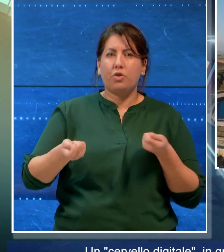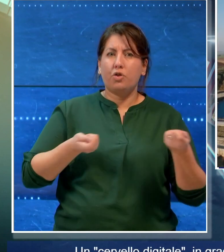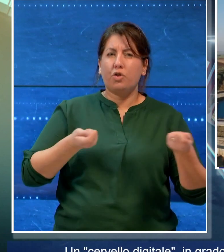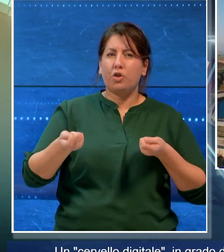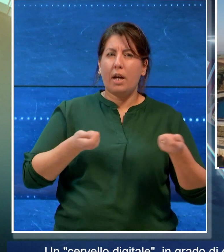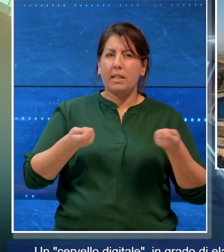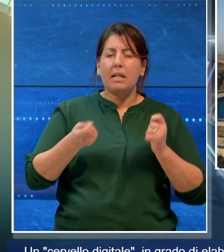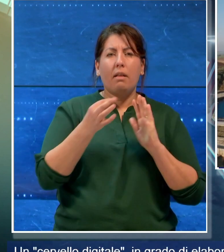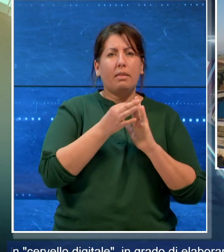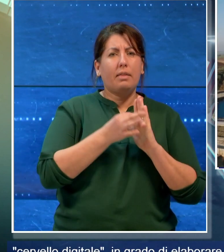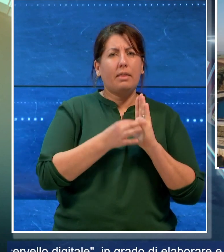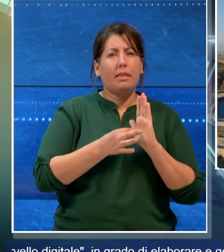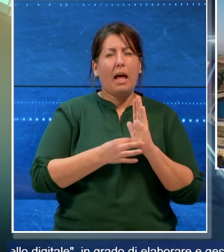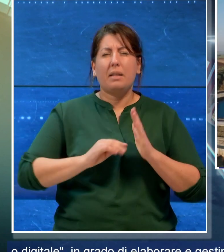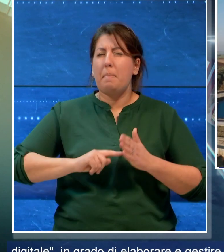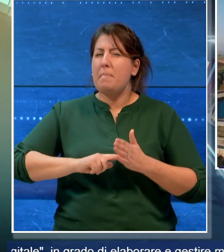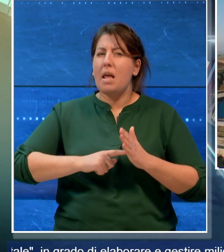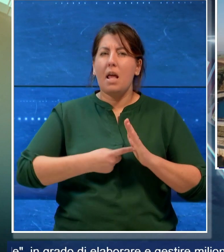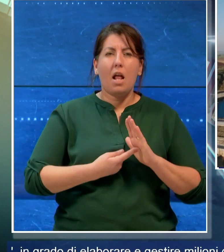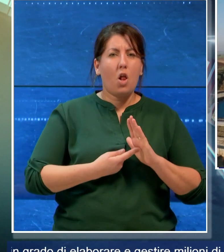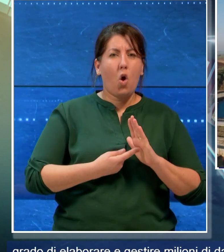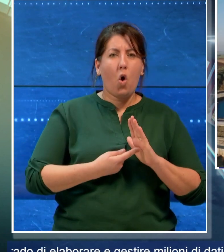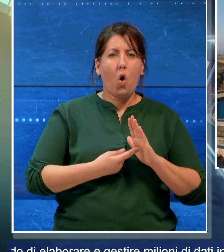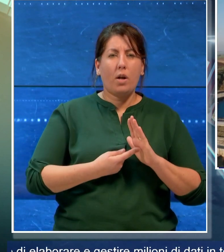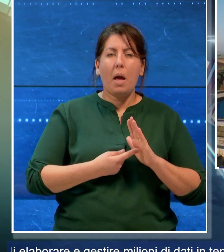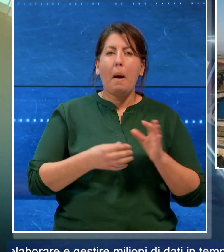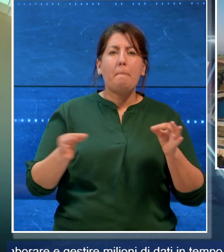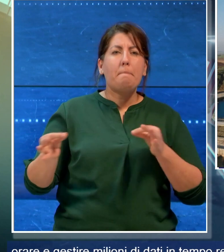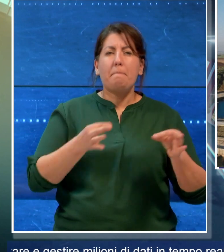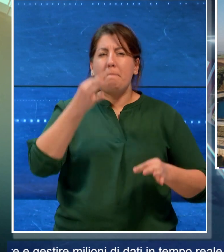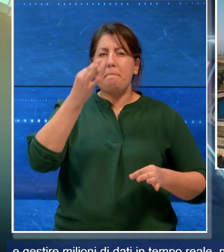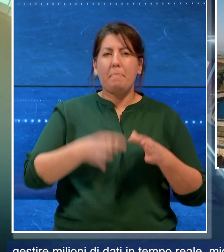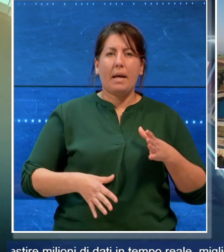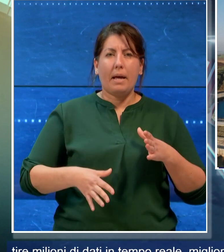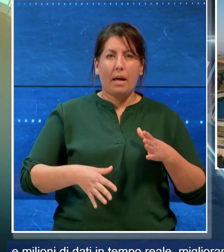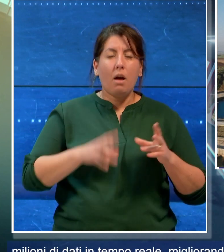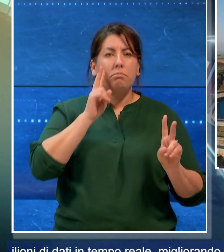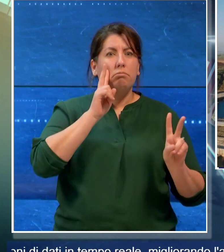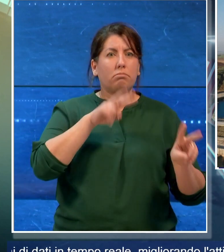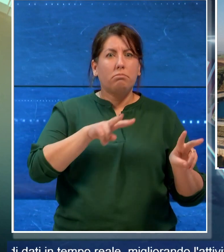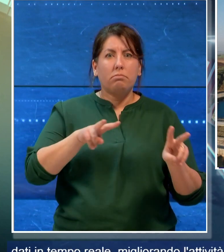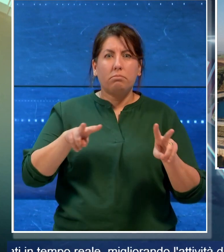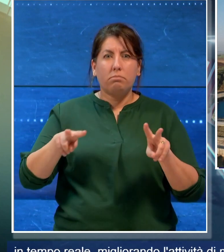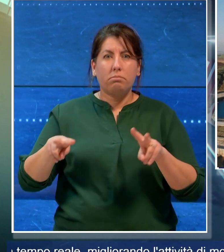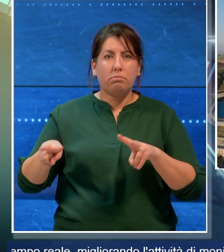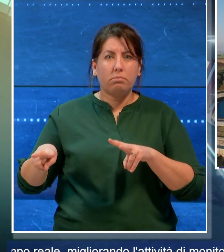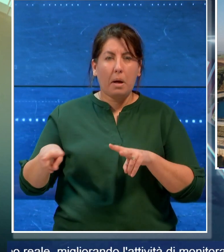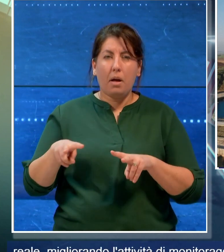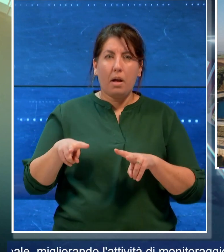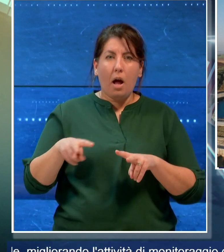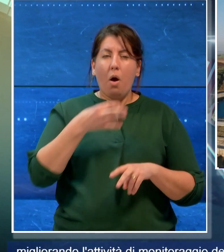di dati in tempo reale, migliorando l'attività di monitoraggio dei